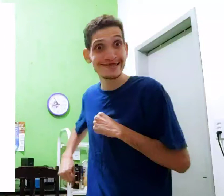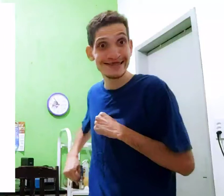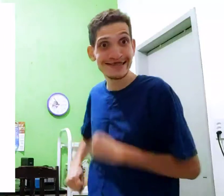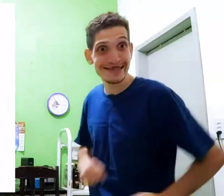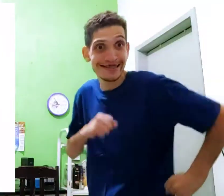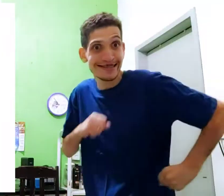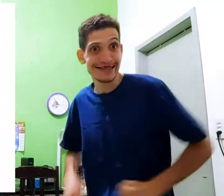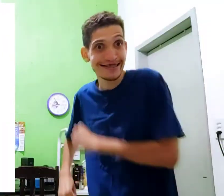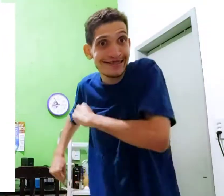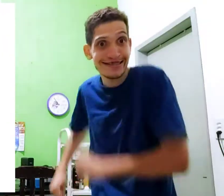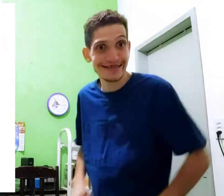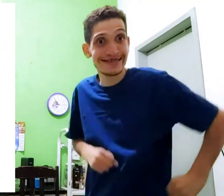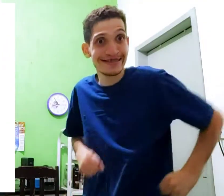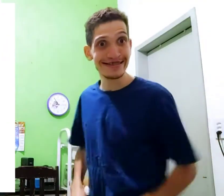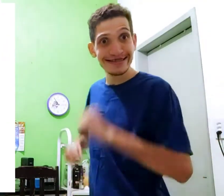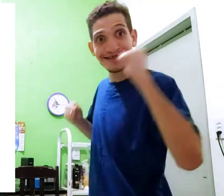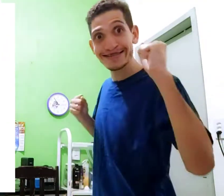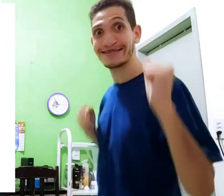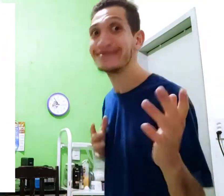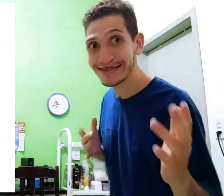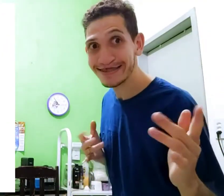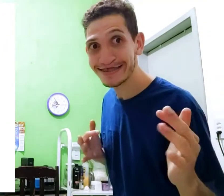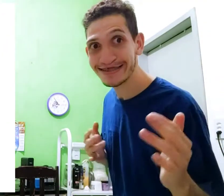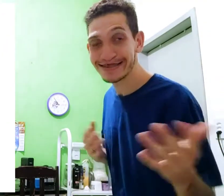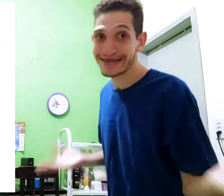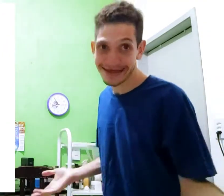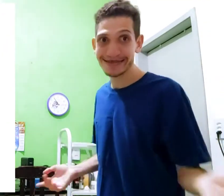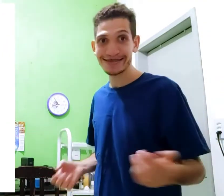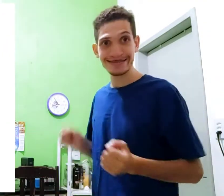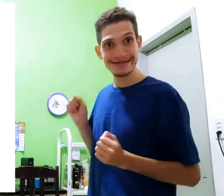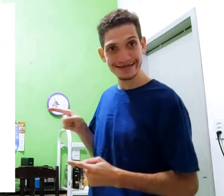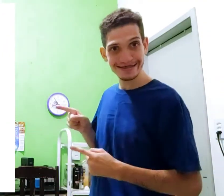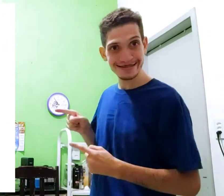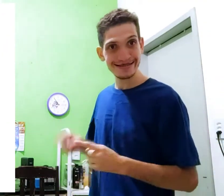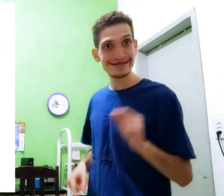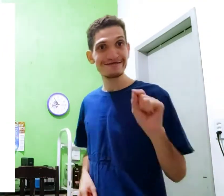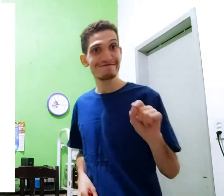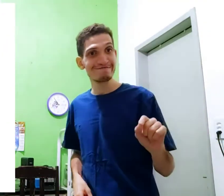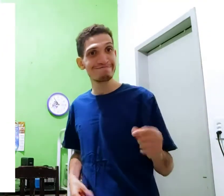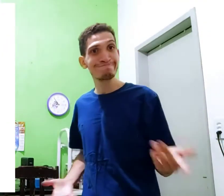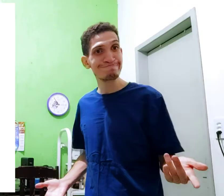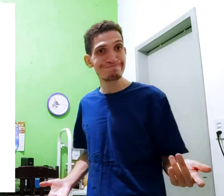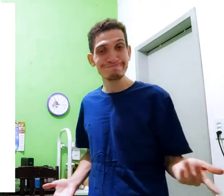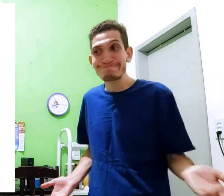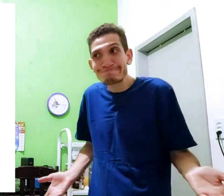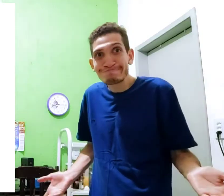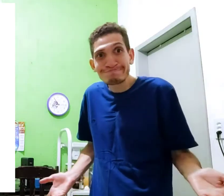bora tó tó tó tó tó bom isso é o que?